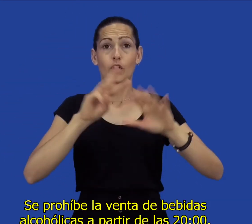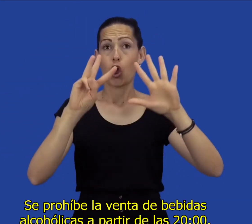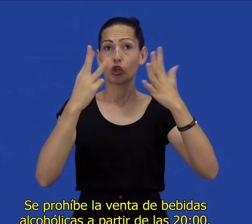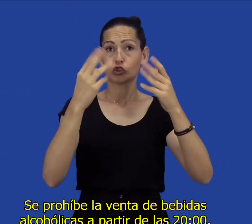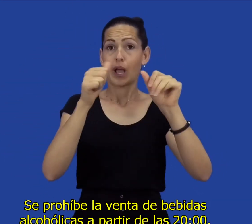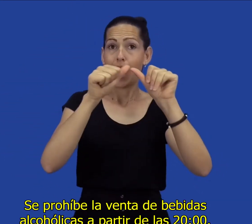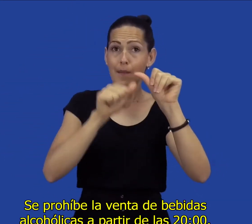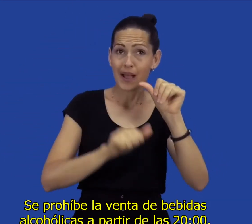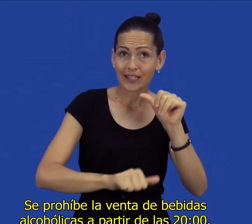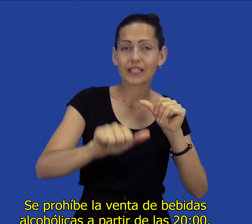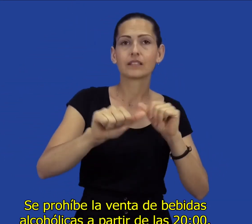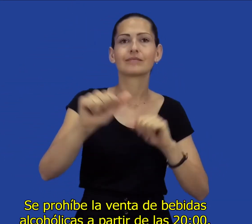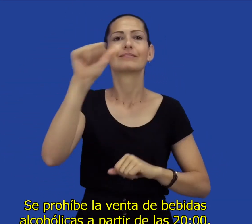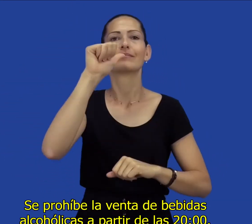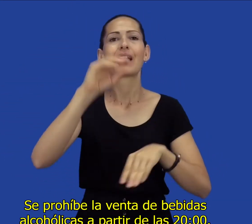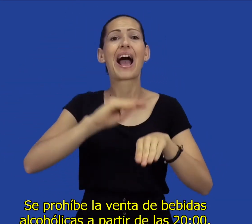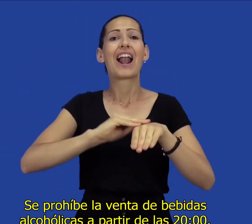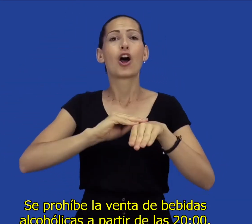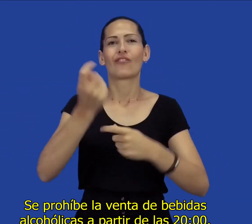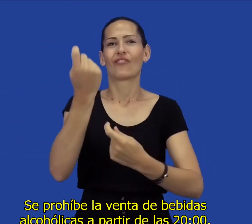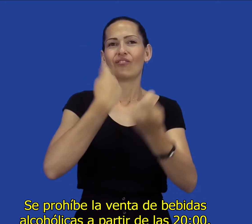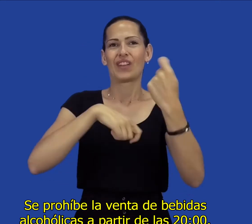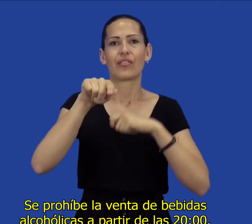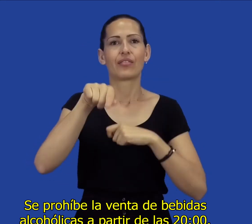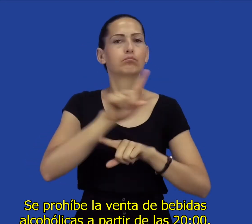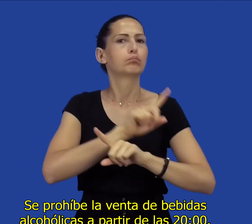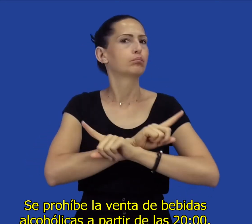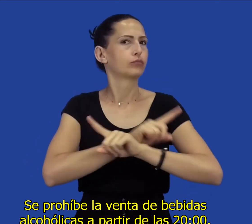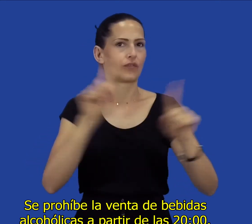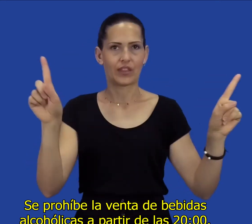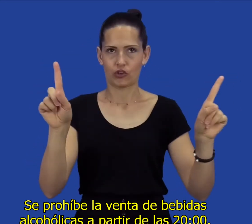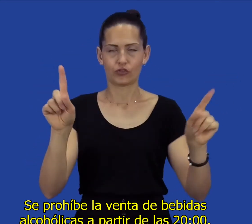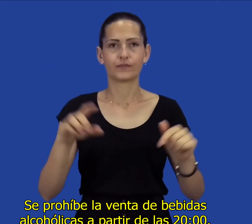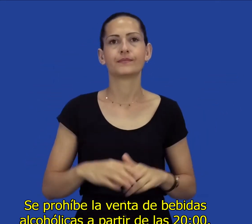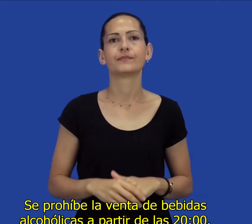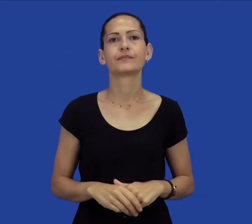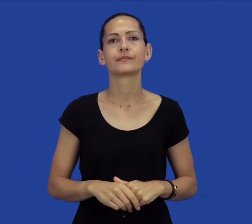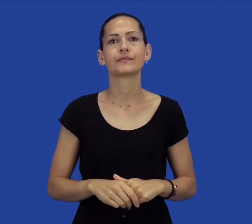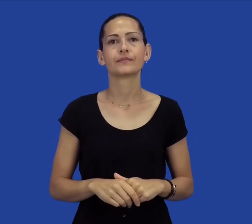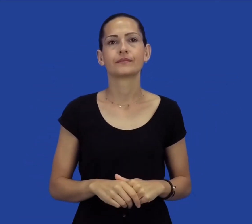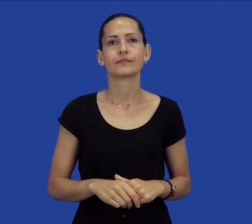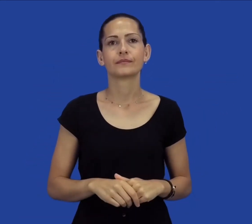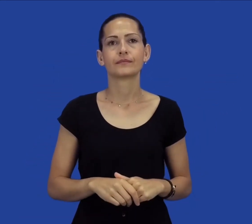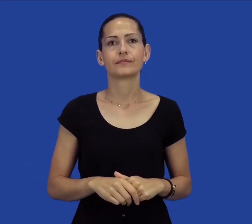Se prohíbe la venta de bebidas alcohólicas a partir de las 8 de la noche.